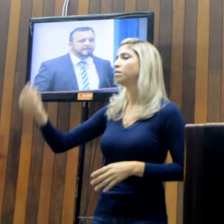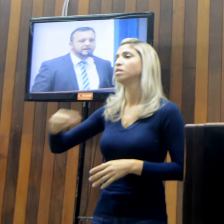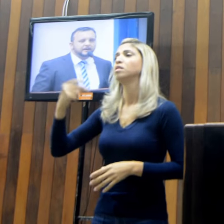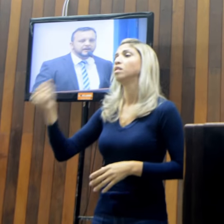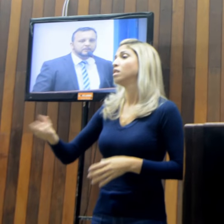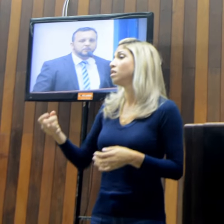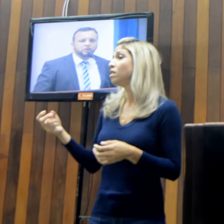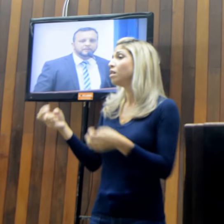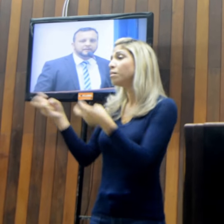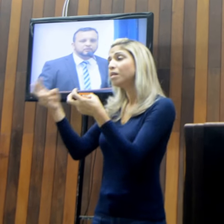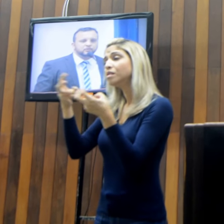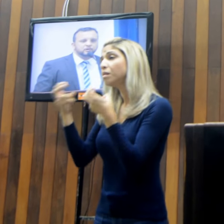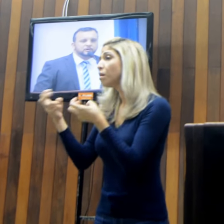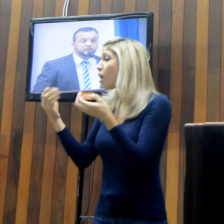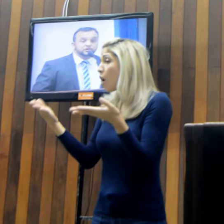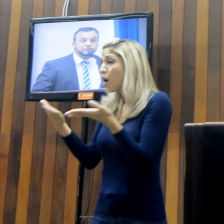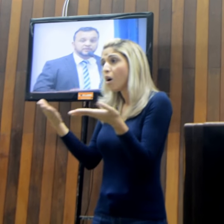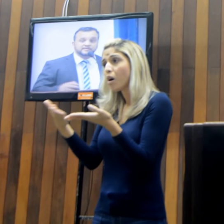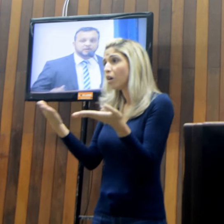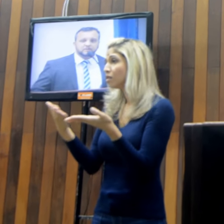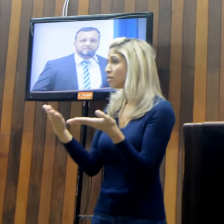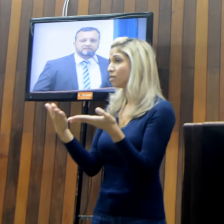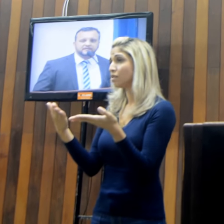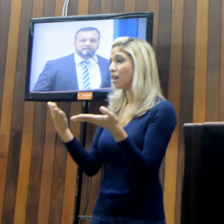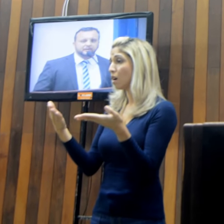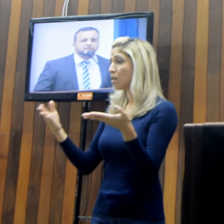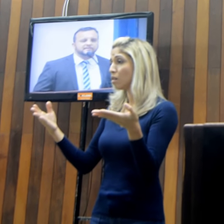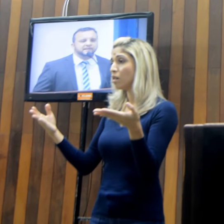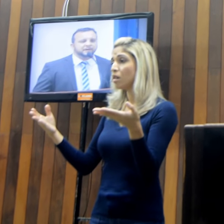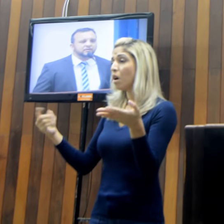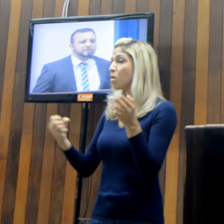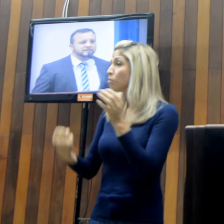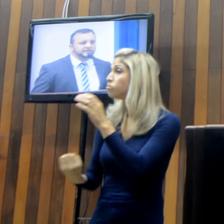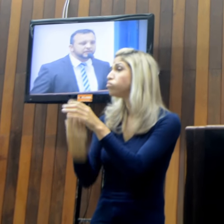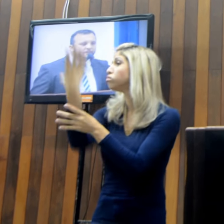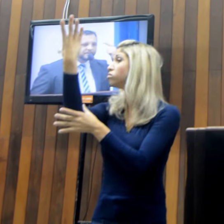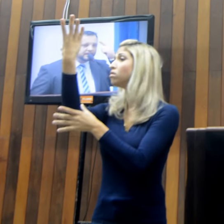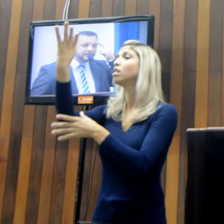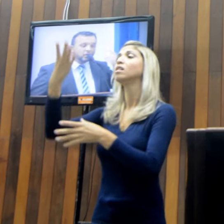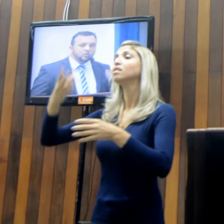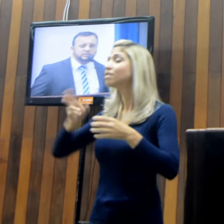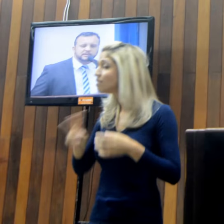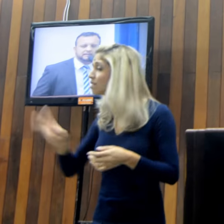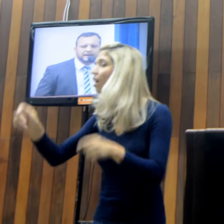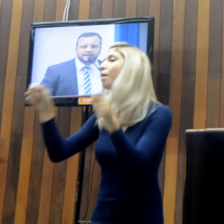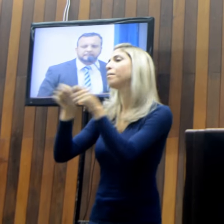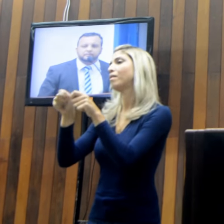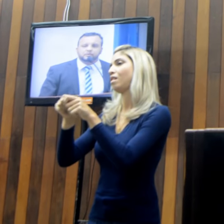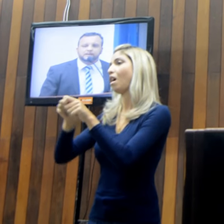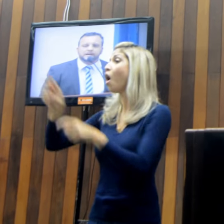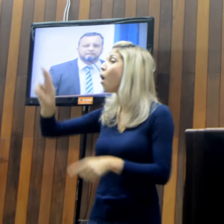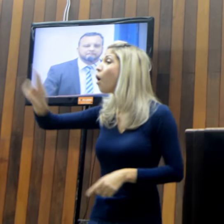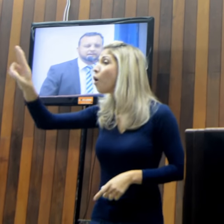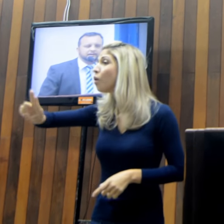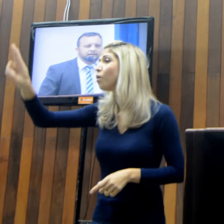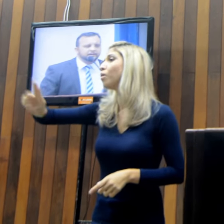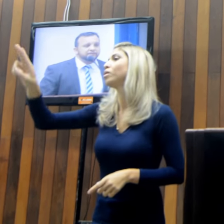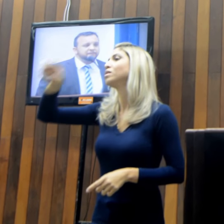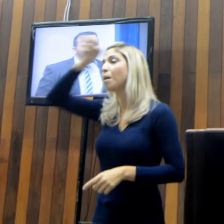um momento de explosão daquilo que sempre aconteceu, que é o uso da máquina pública